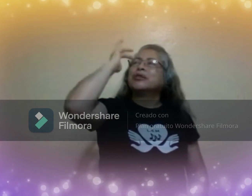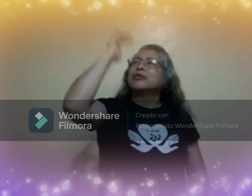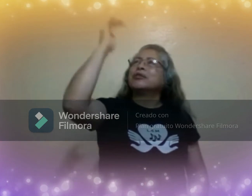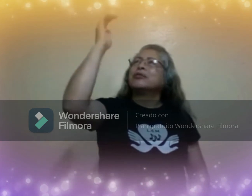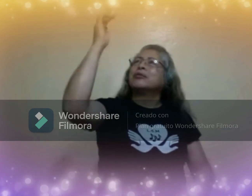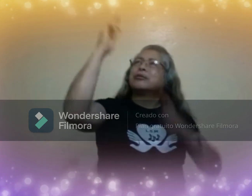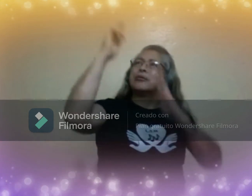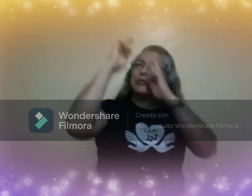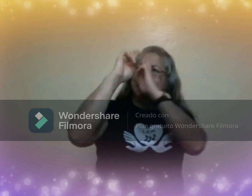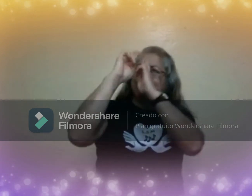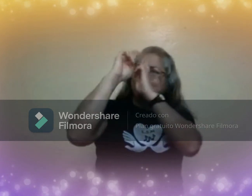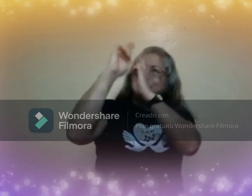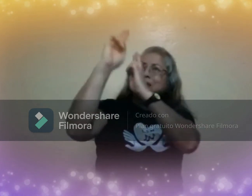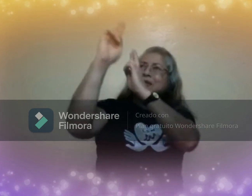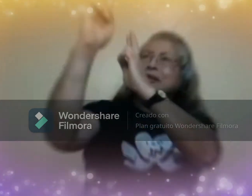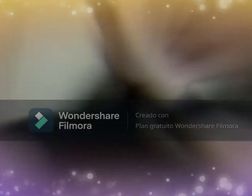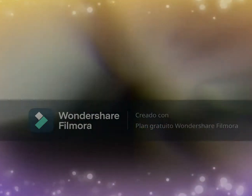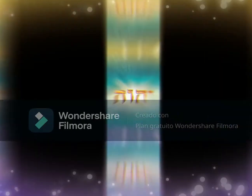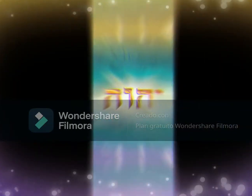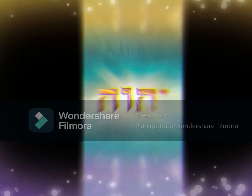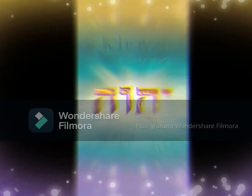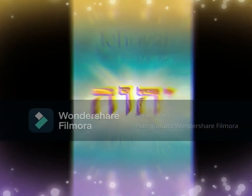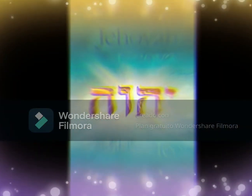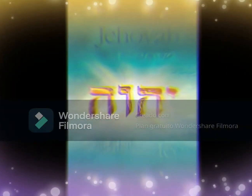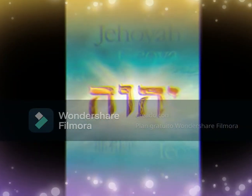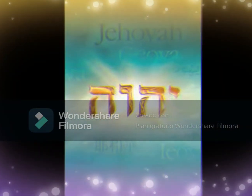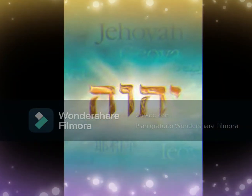Padre nuestro que estás en el cielo